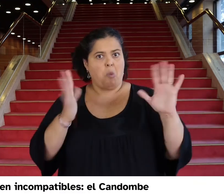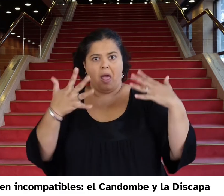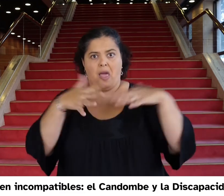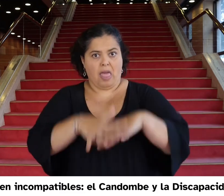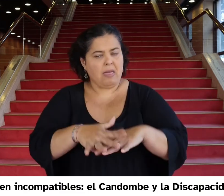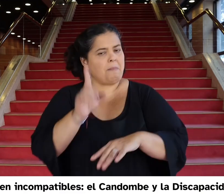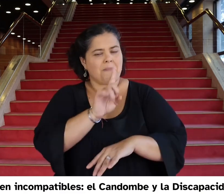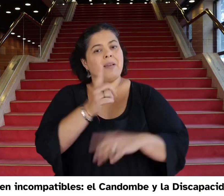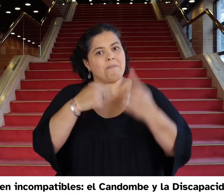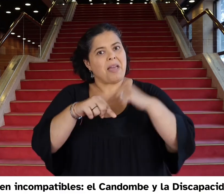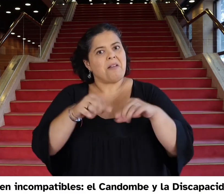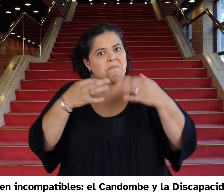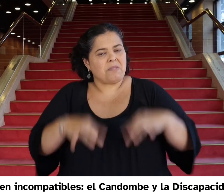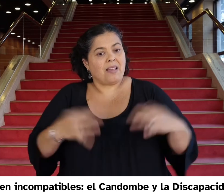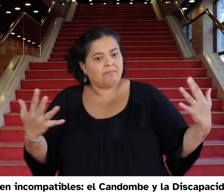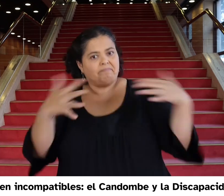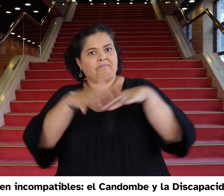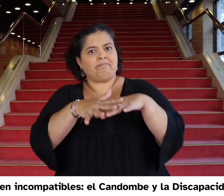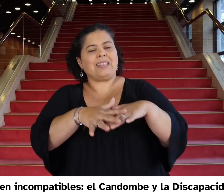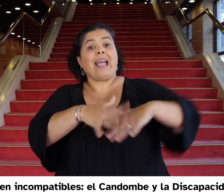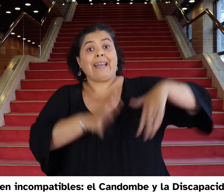incompatibles, el candombe y la discapacidad.